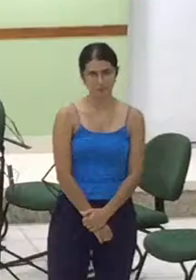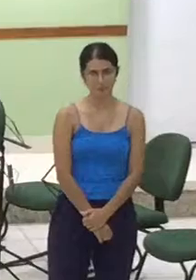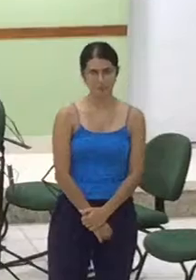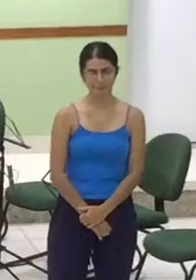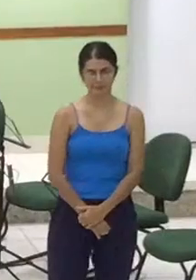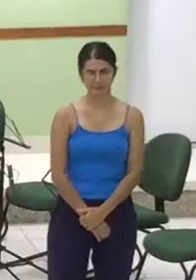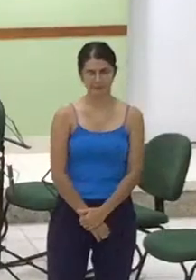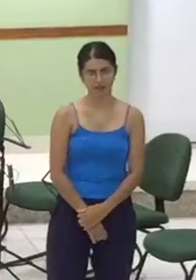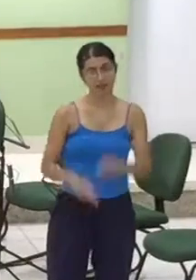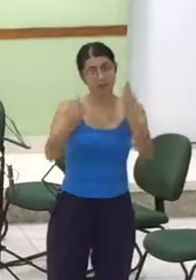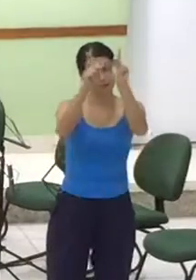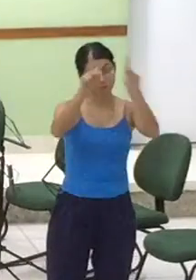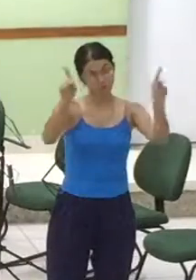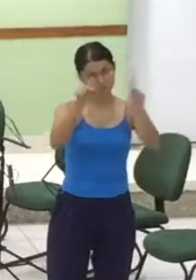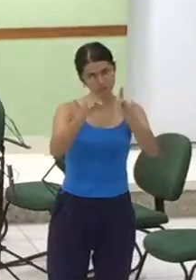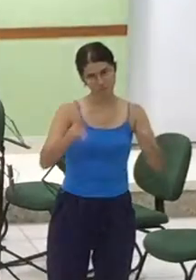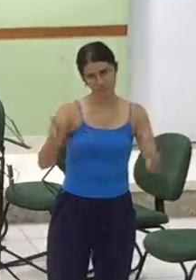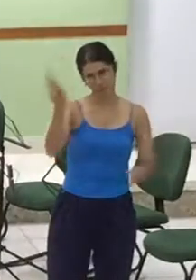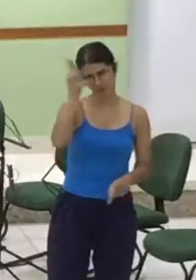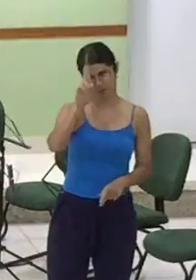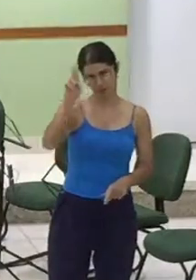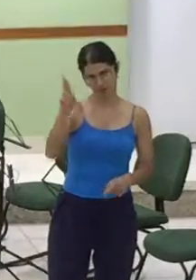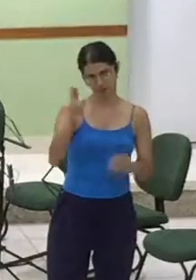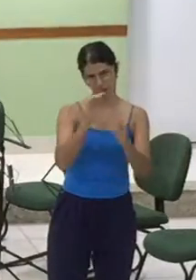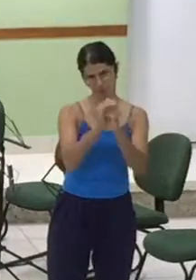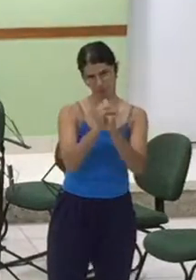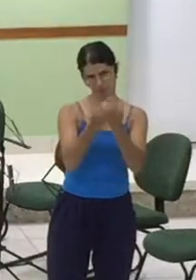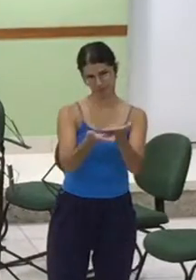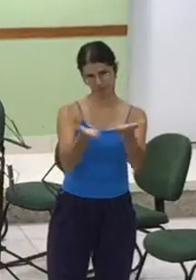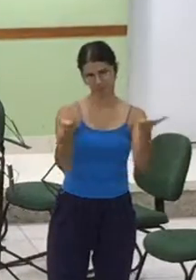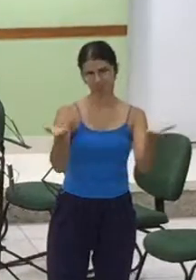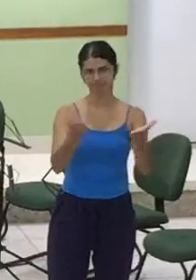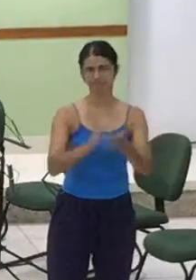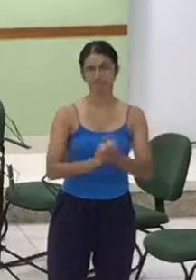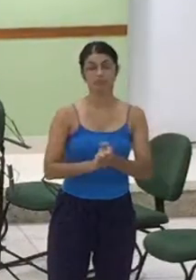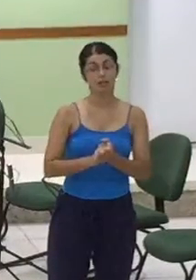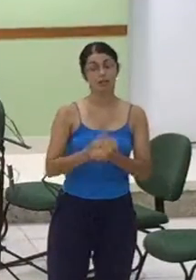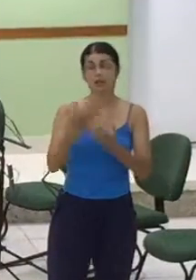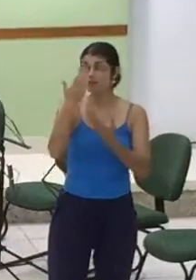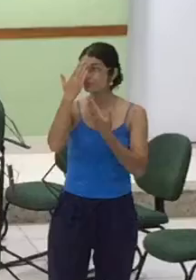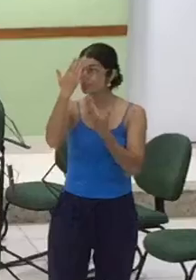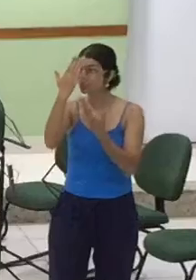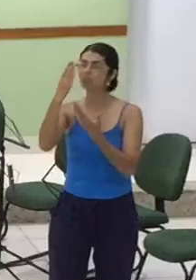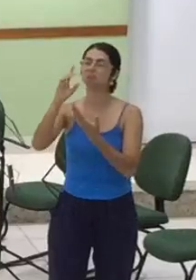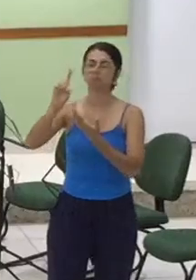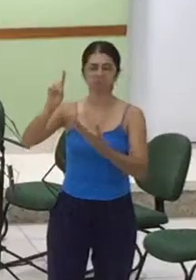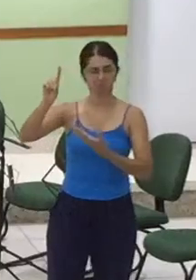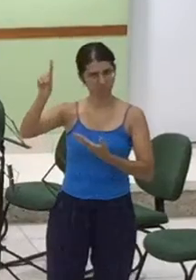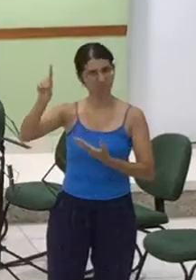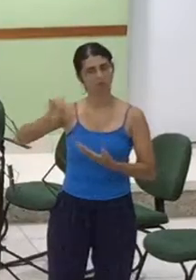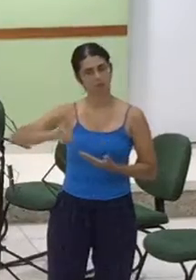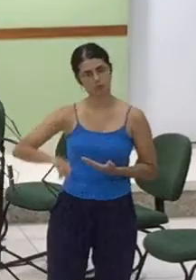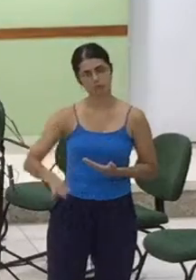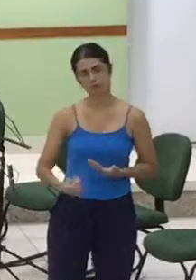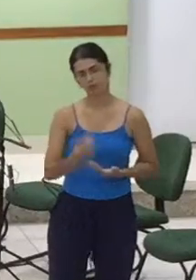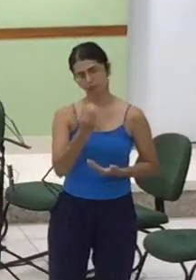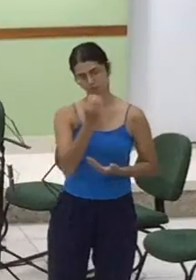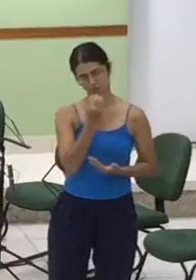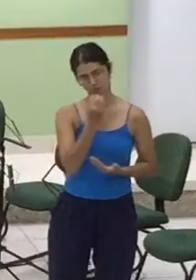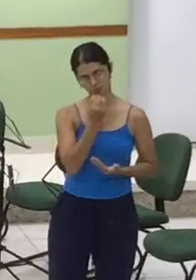A paz do Senhor a todos, amém. Amém. Agradeço muito a Deus por essa oportunidade de estar aqui